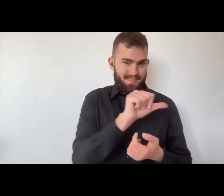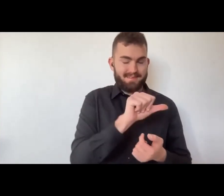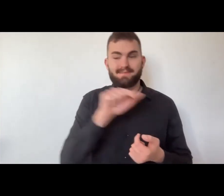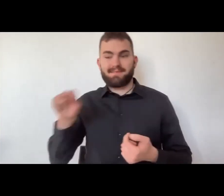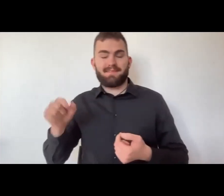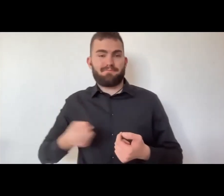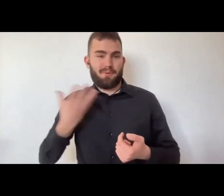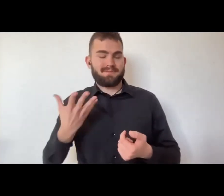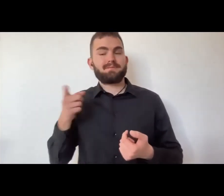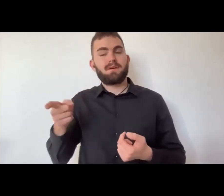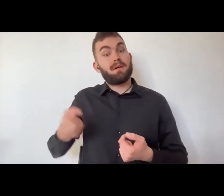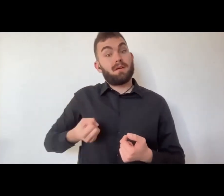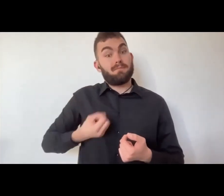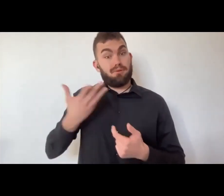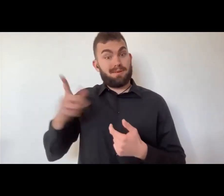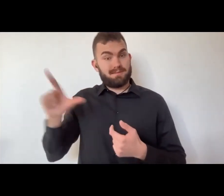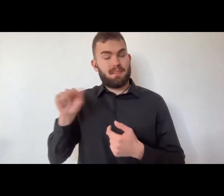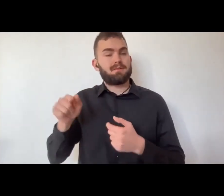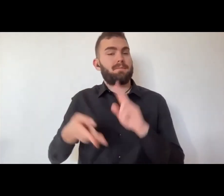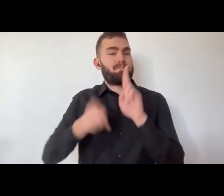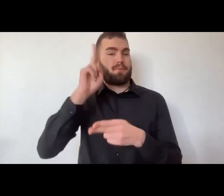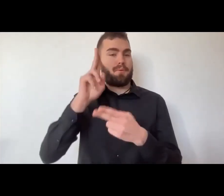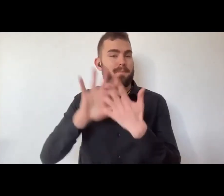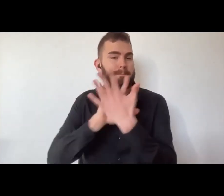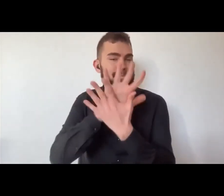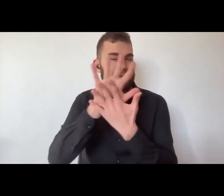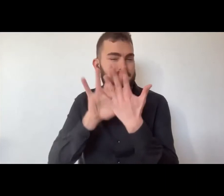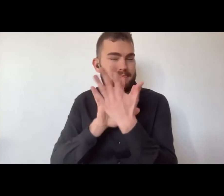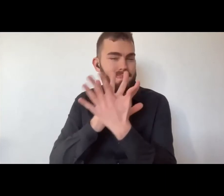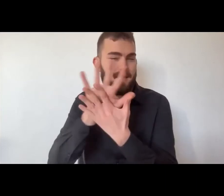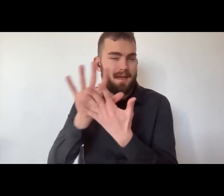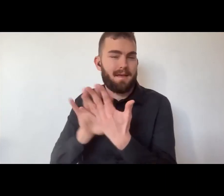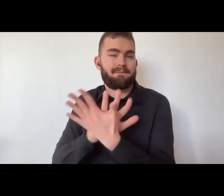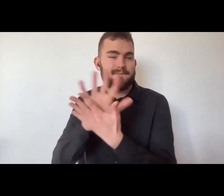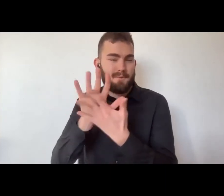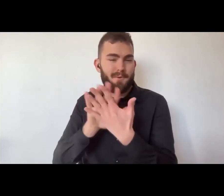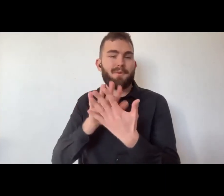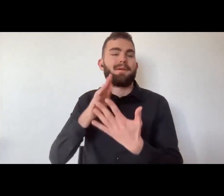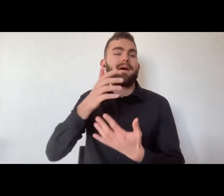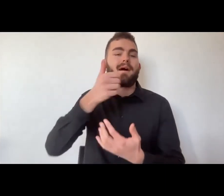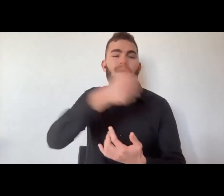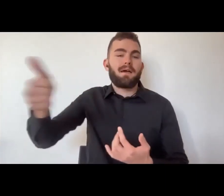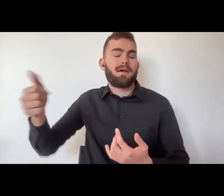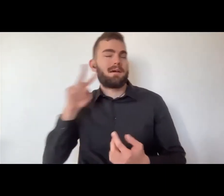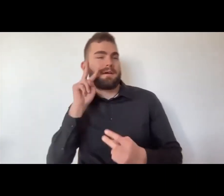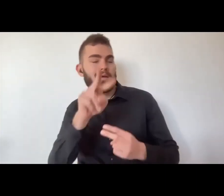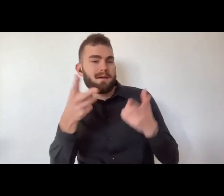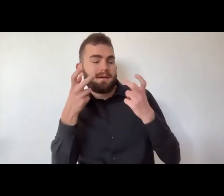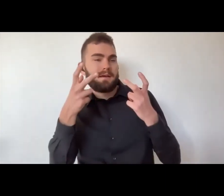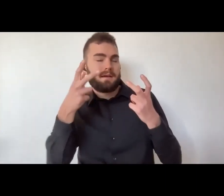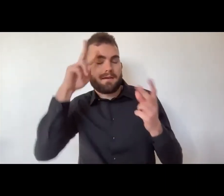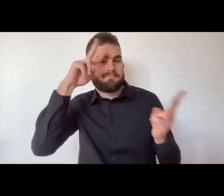la differenza tra la canzone in lingua dei segni e la poesia in lingua dei segni italiana è che la poesia ha più metafore